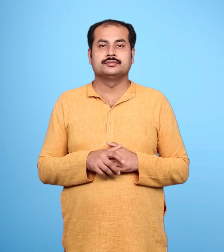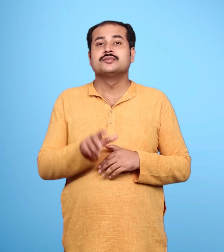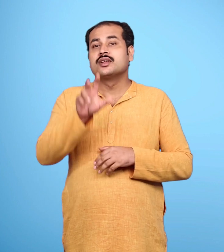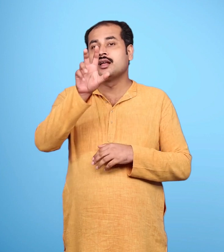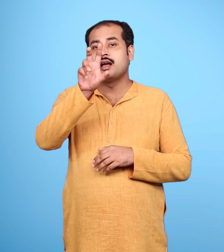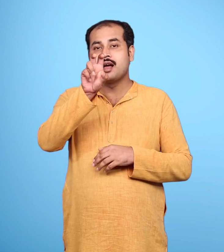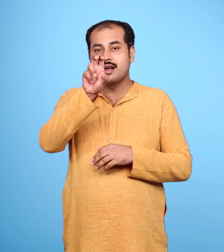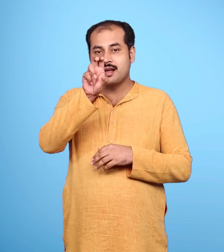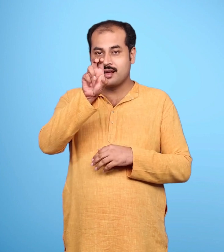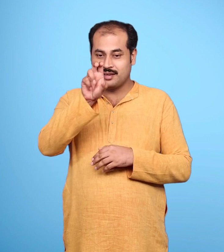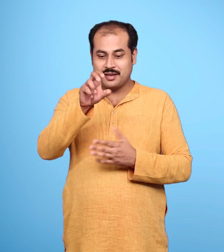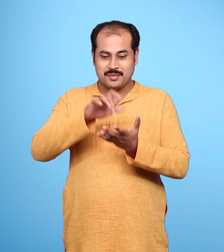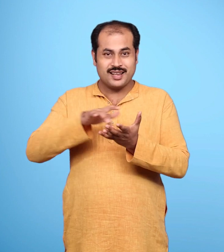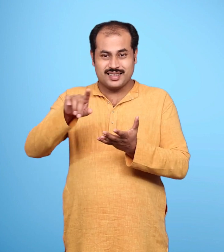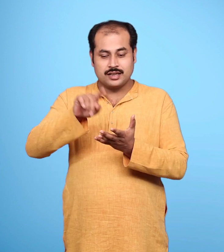उन्हें अंतापुर से निकाल कर